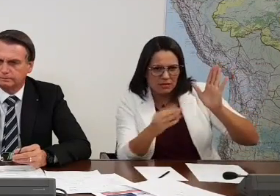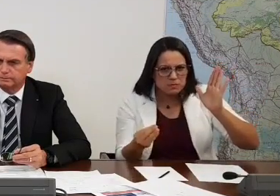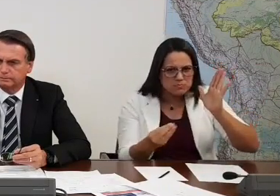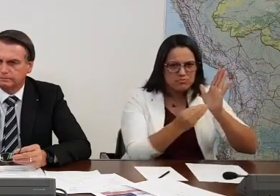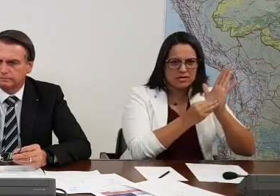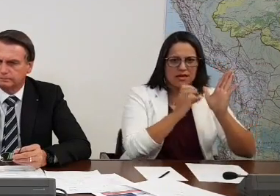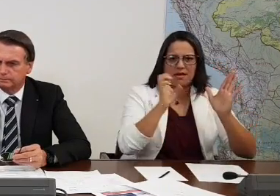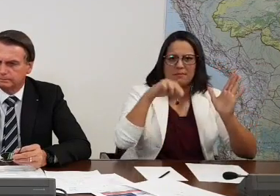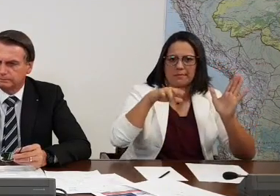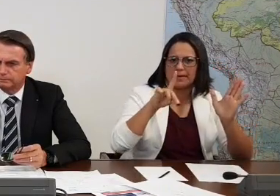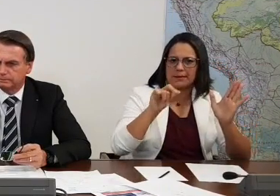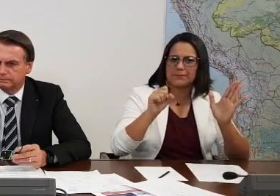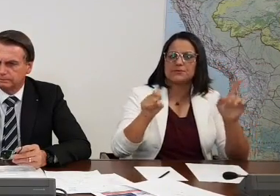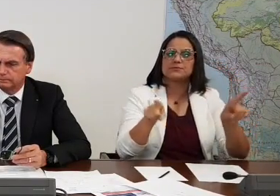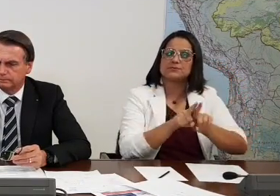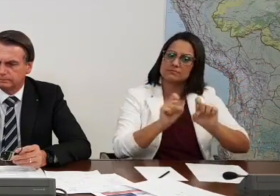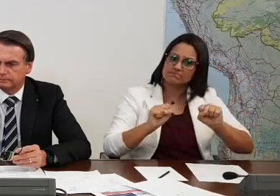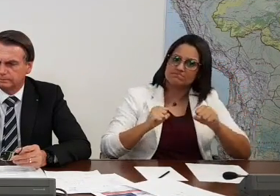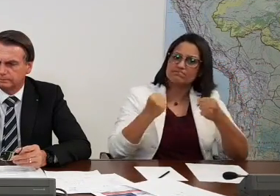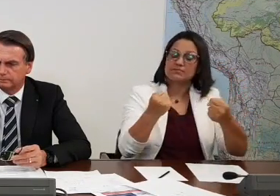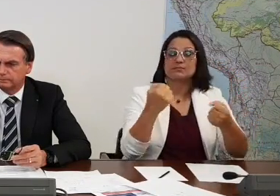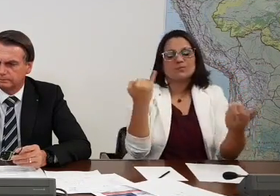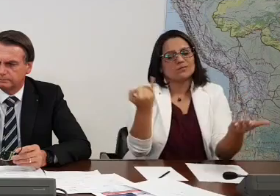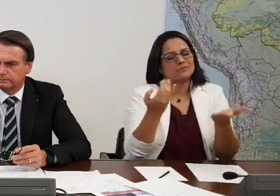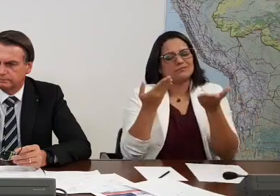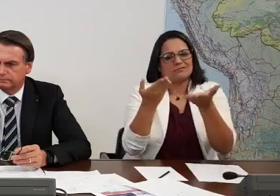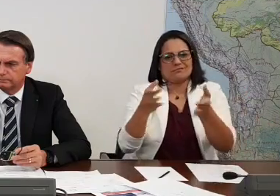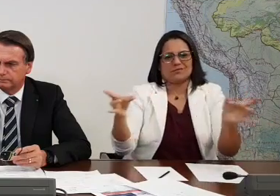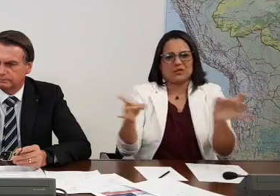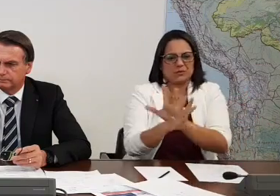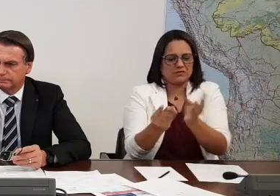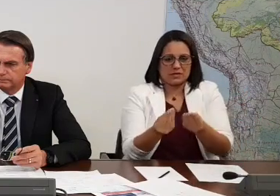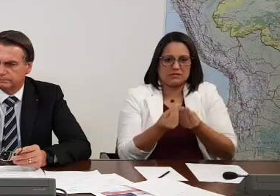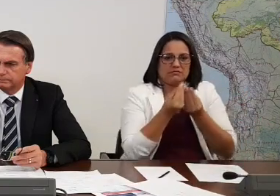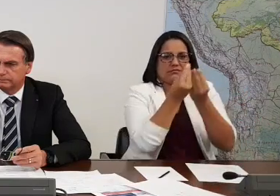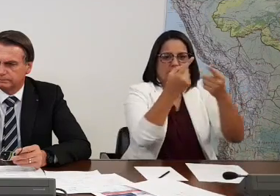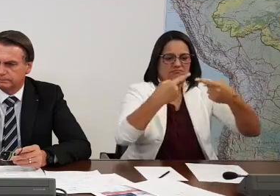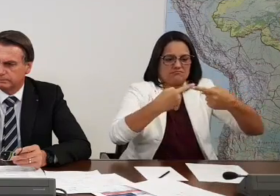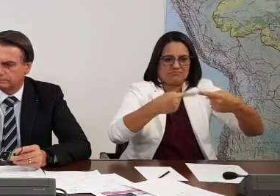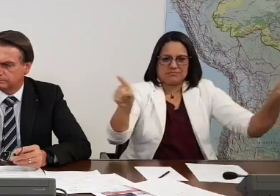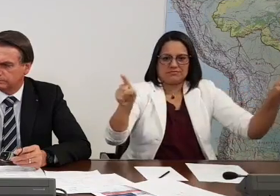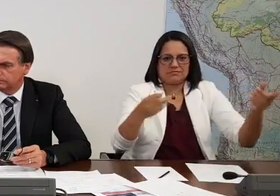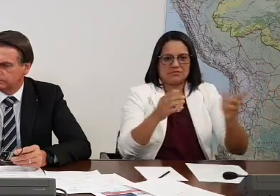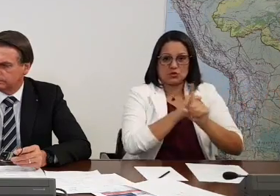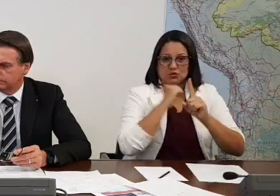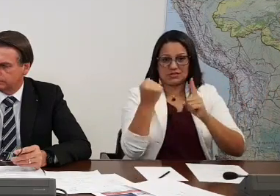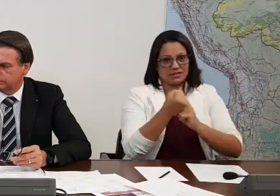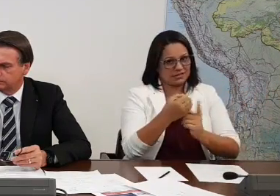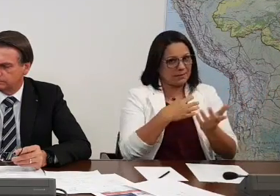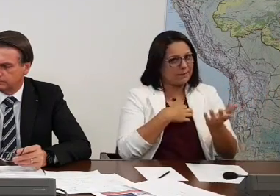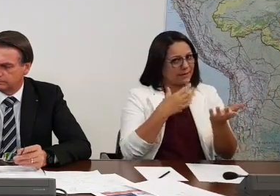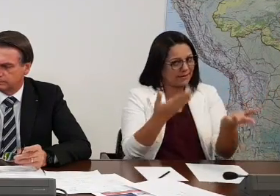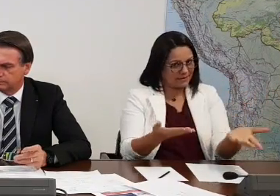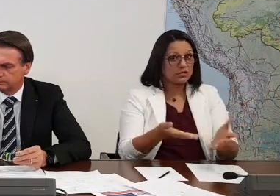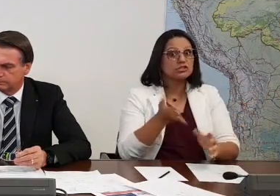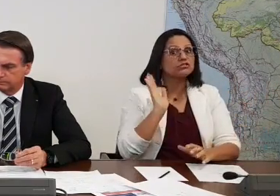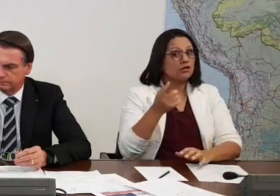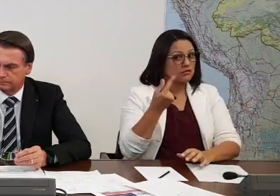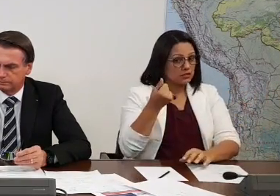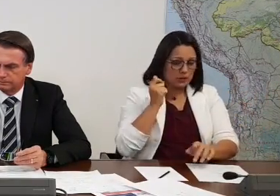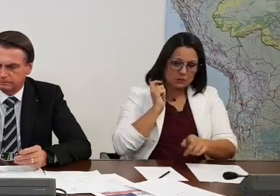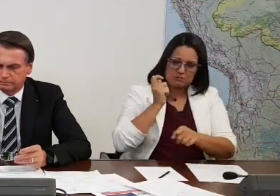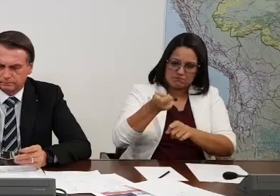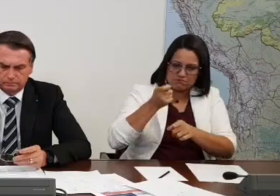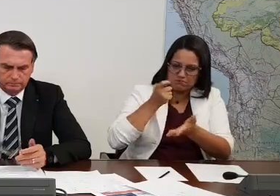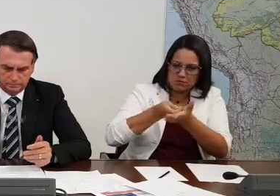coletivo faz com que esse equipamento importante seja entregue agora à sociedade baiana. Então é investimento muito bacana.